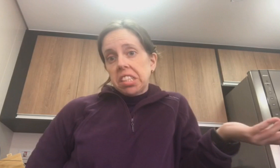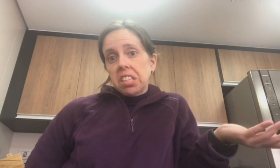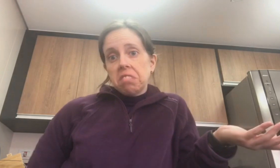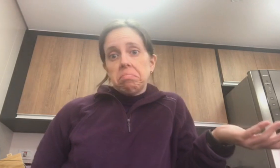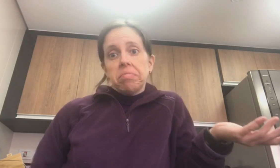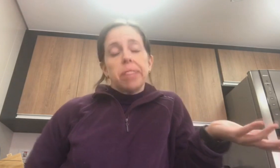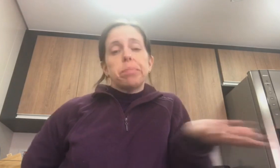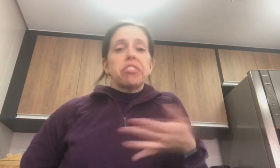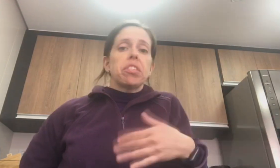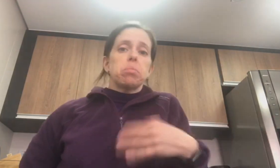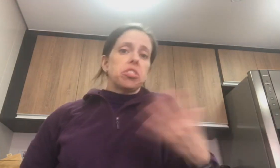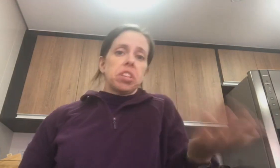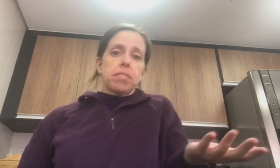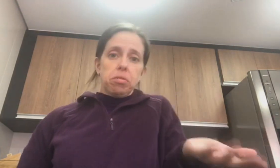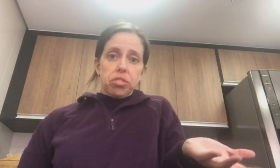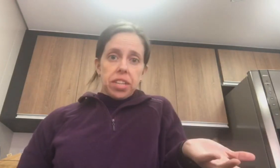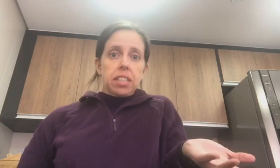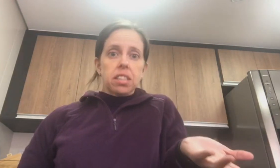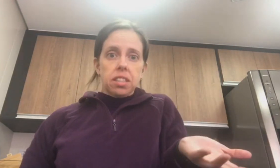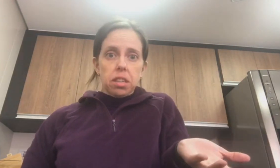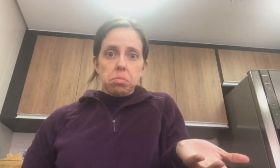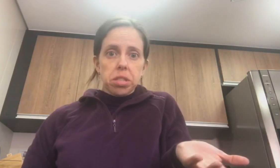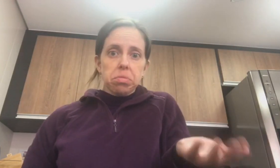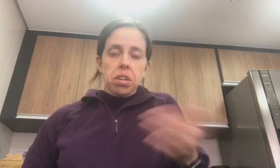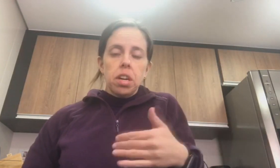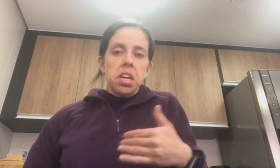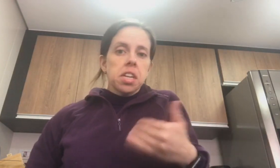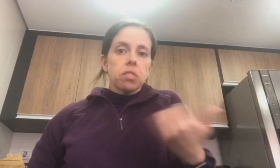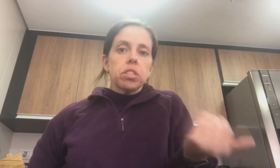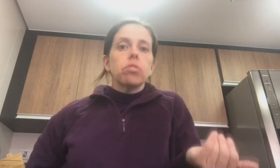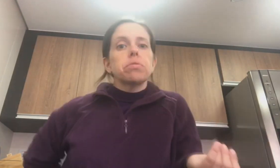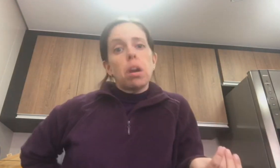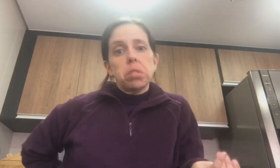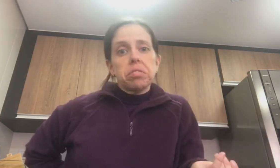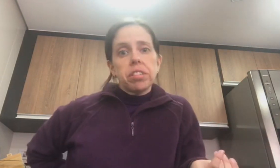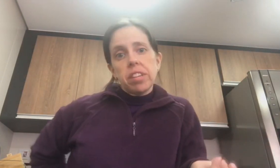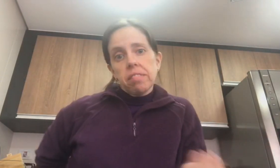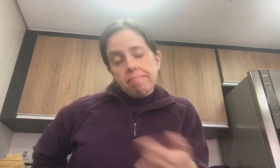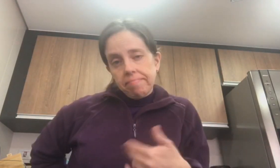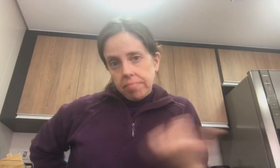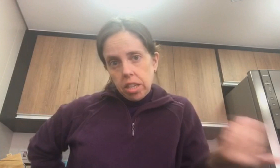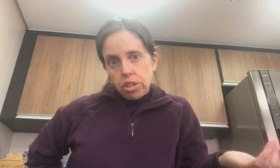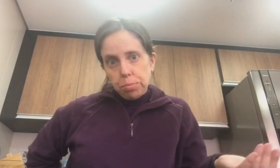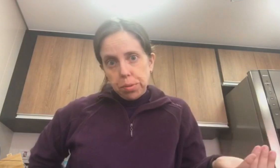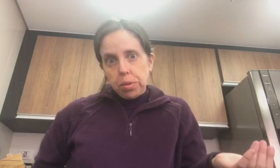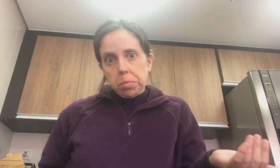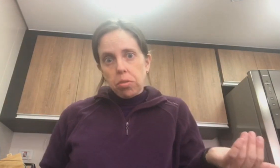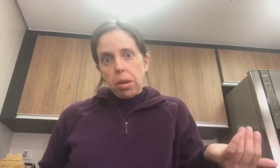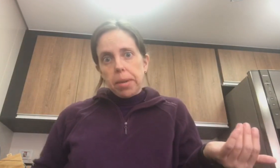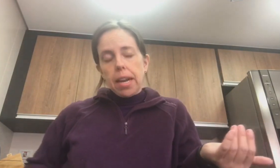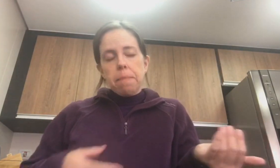Nesse... Provavelmente nem vai voltar esse ano mesmo. Então, se voltar o ano que vem, a gente procura uma escola pra lá.